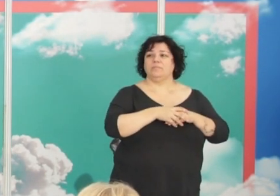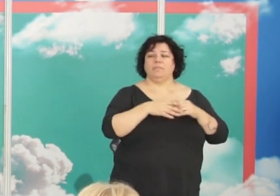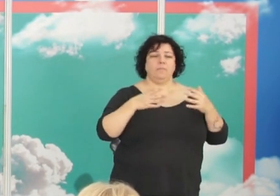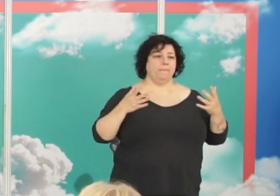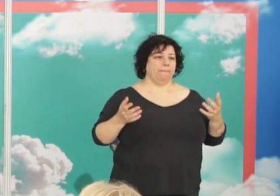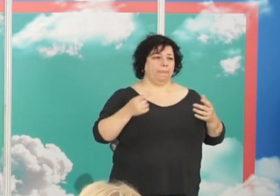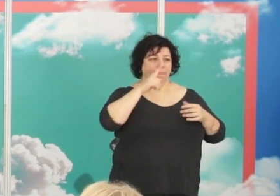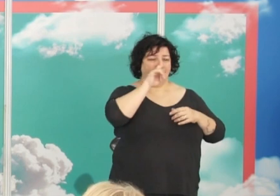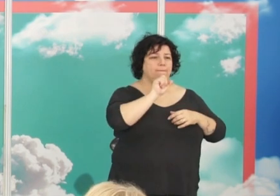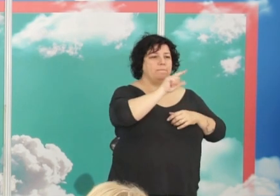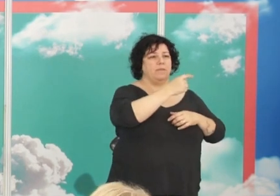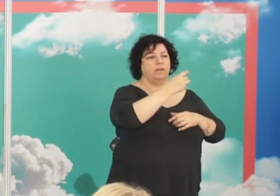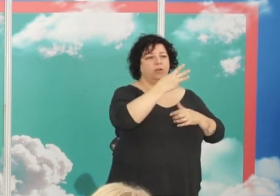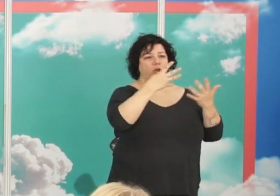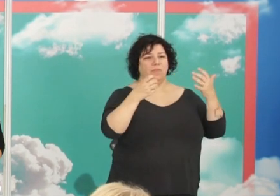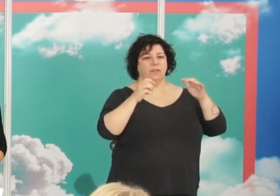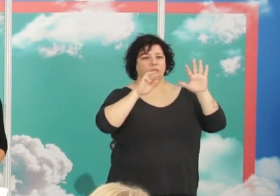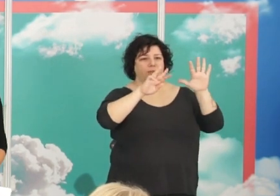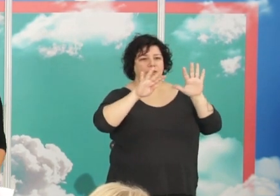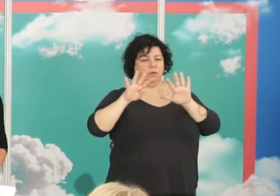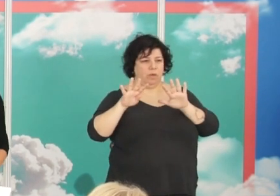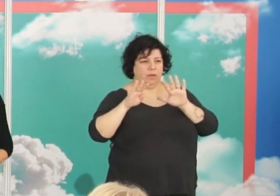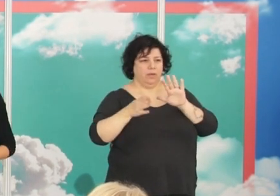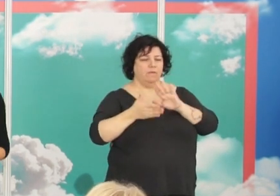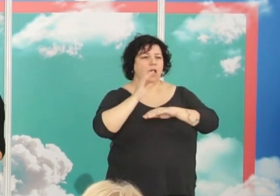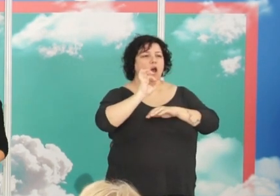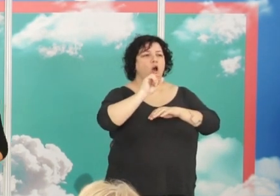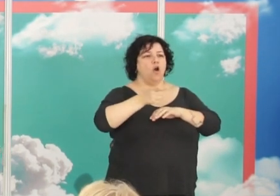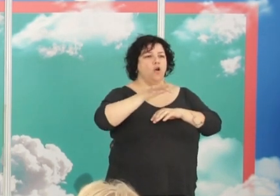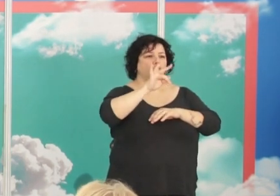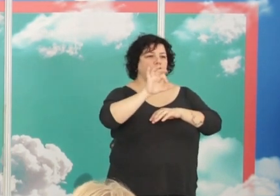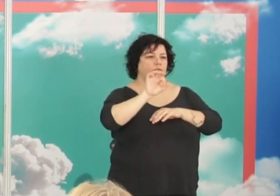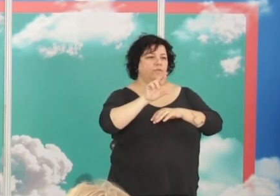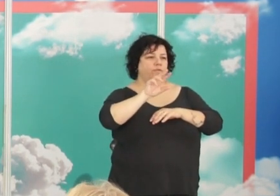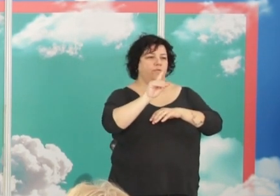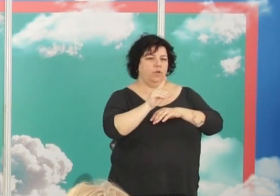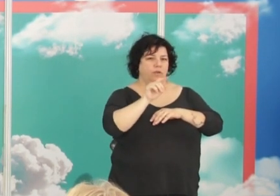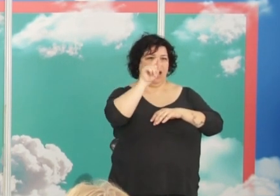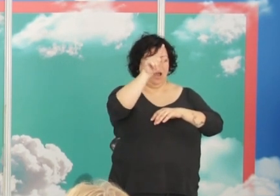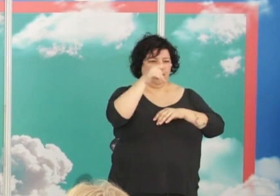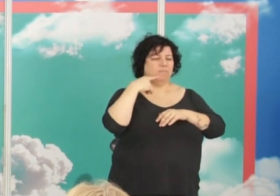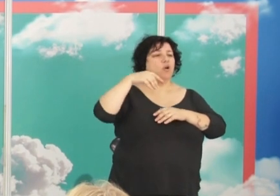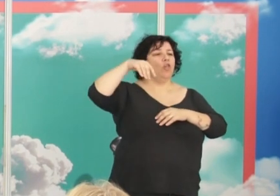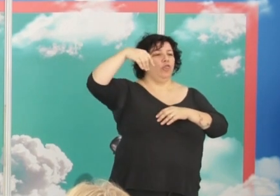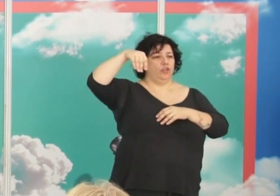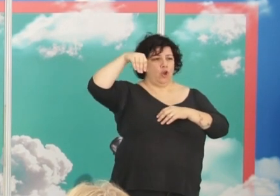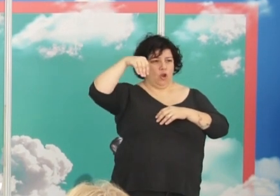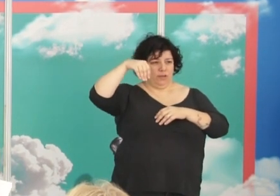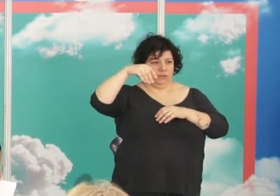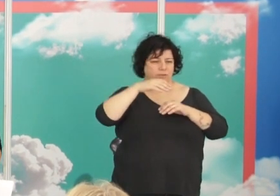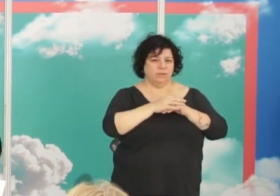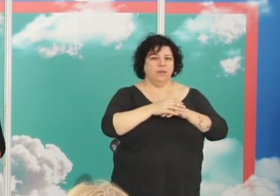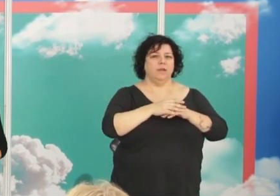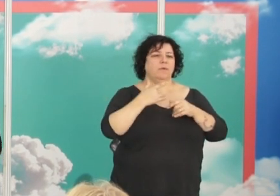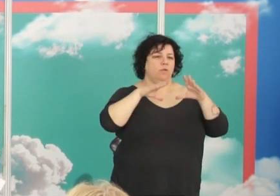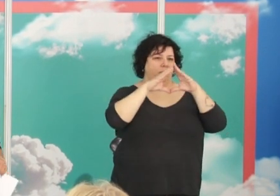el 38, en el 39 para Oxford, está allí, aquí es cuando le han tendo solo honoris causa porque para la